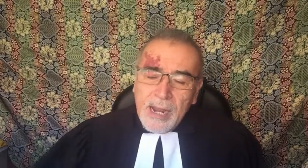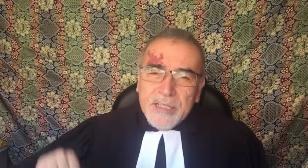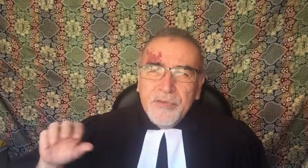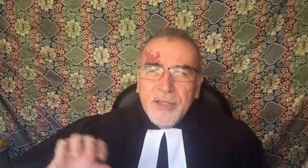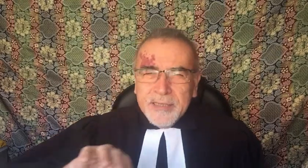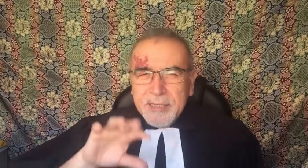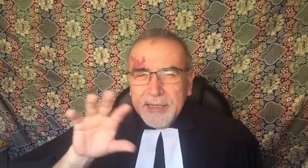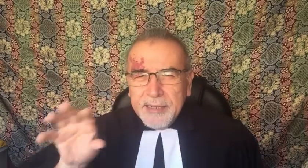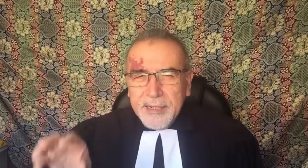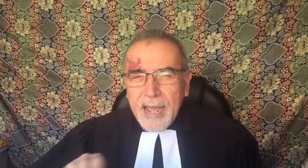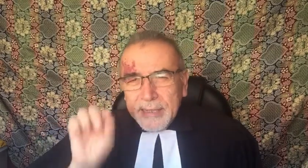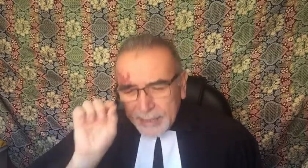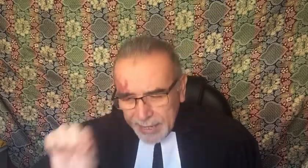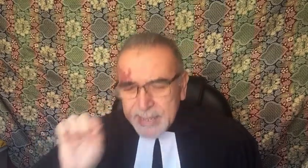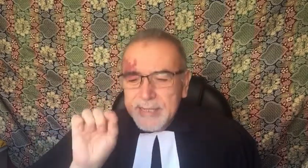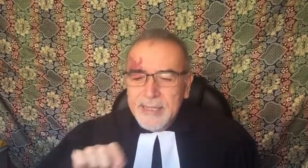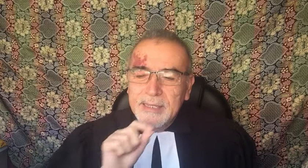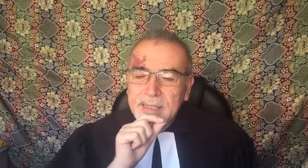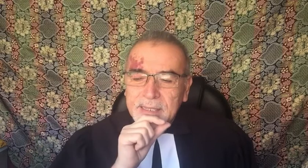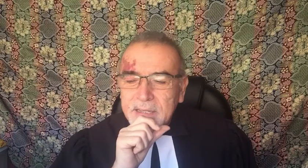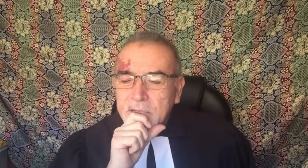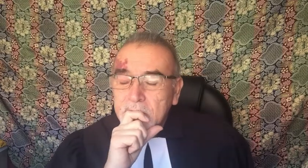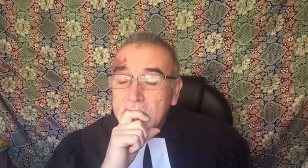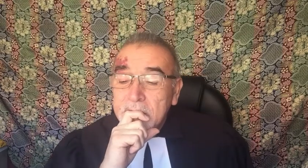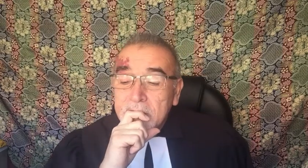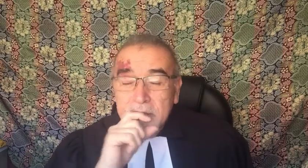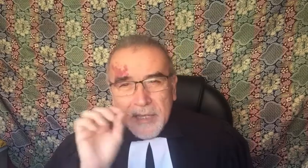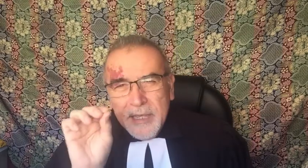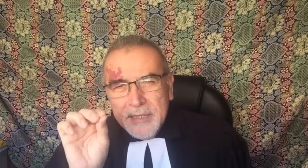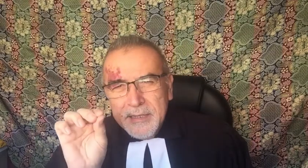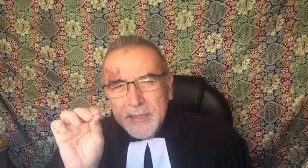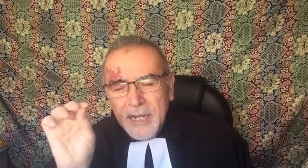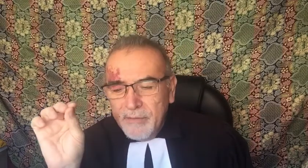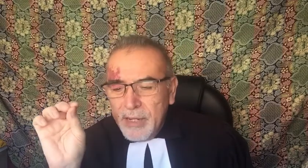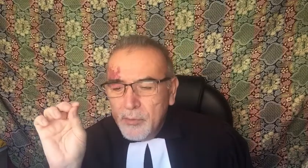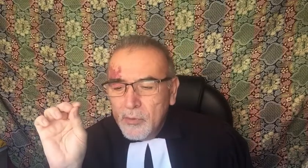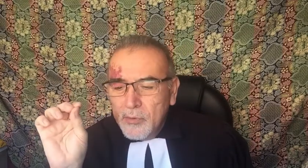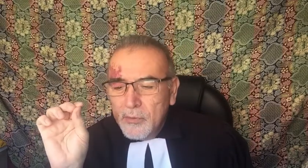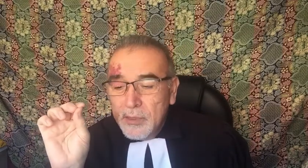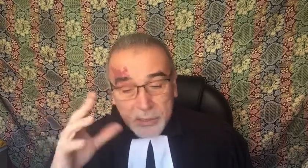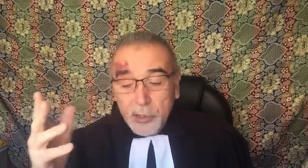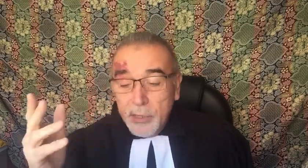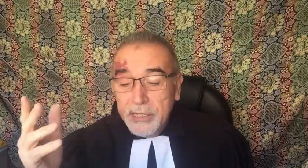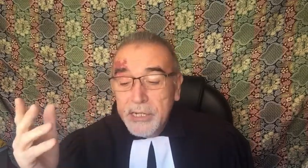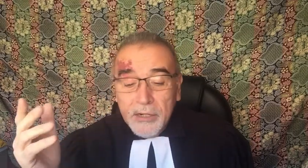esfera central de este texto es el verbo escrito en griego